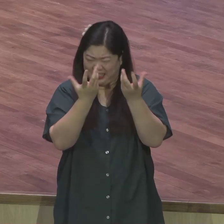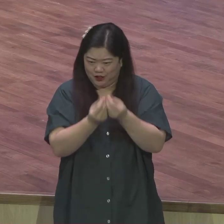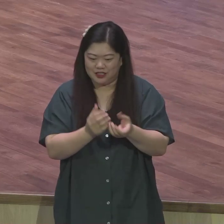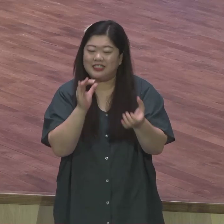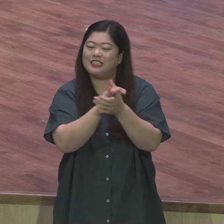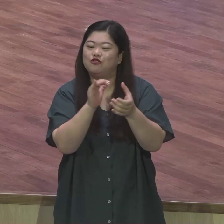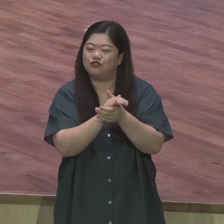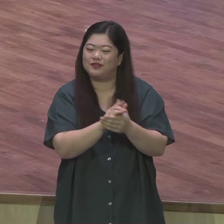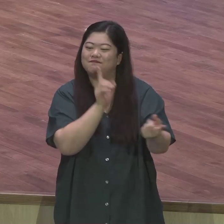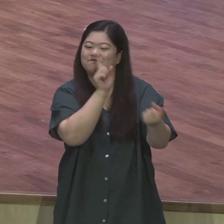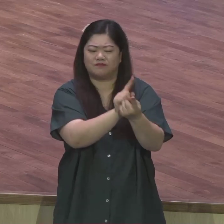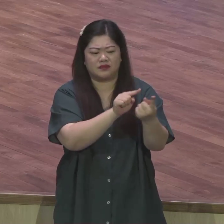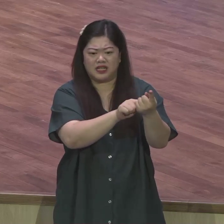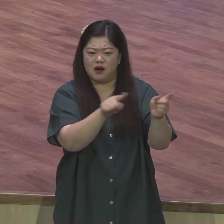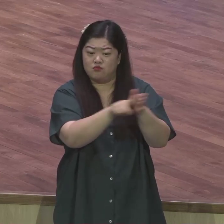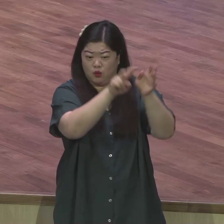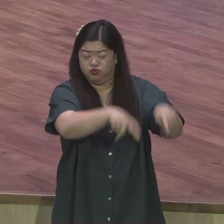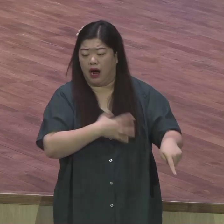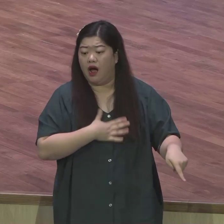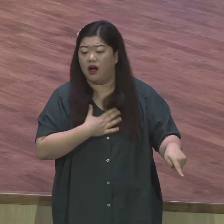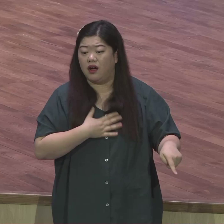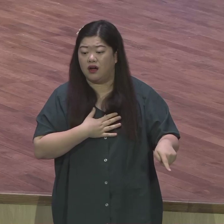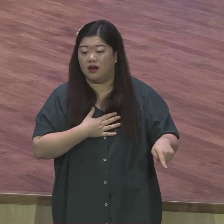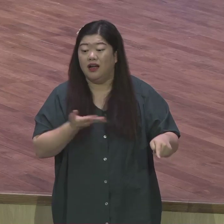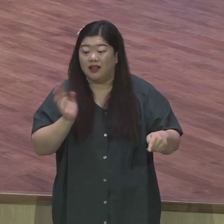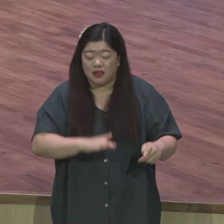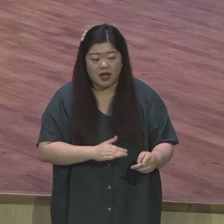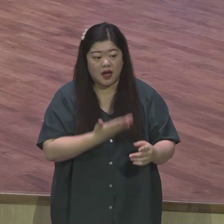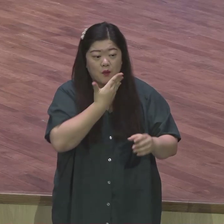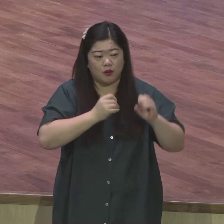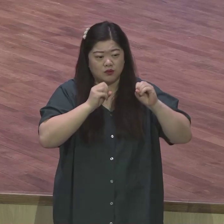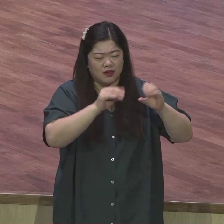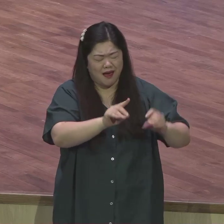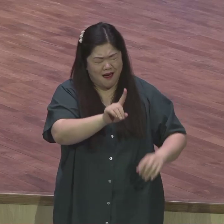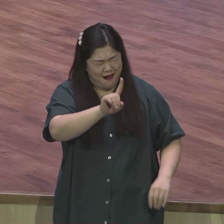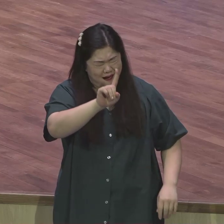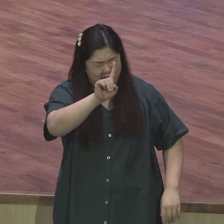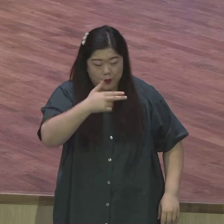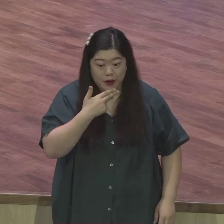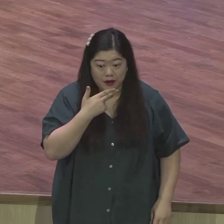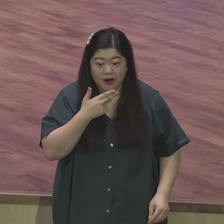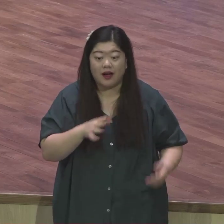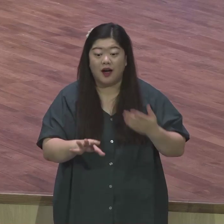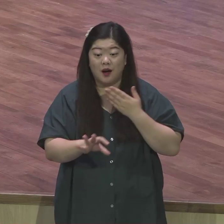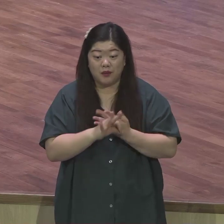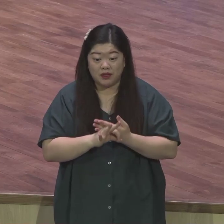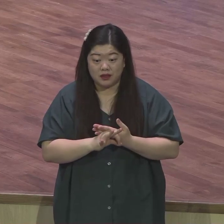영적으로 무감각한 성도요 심각한 사람입니다